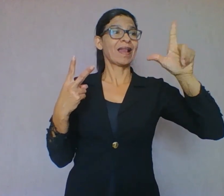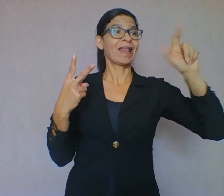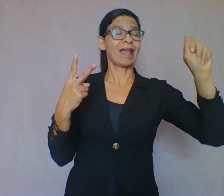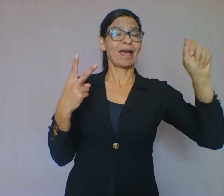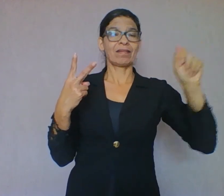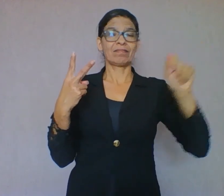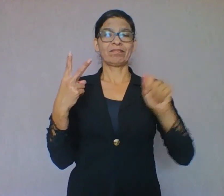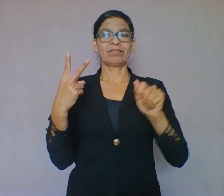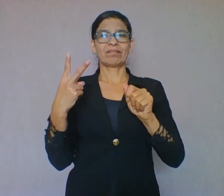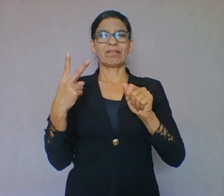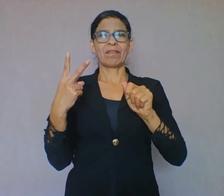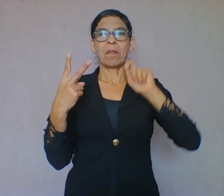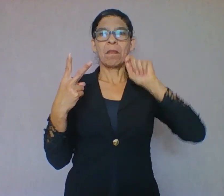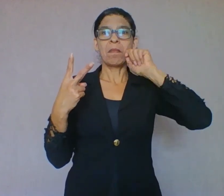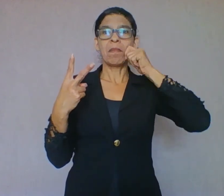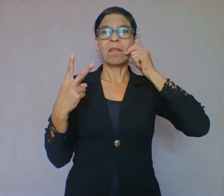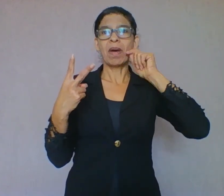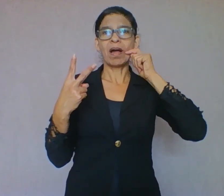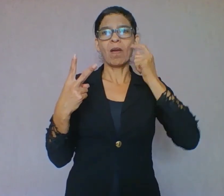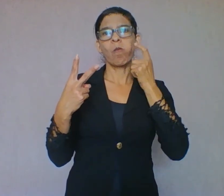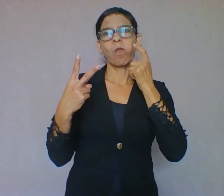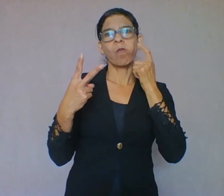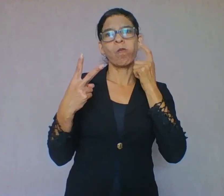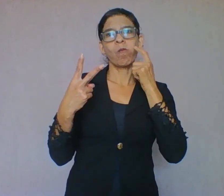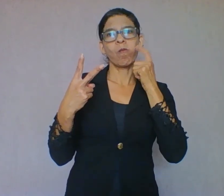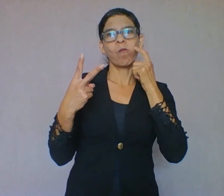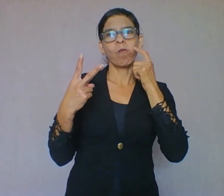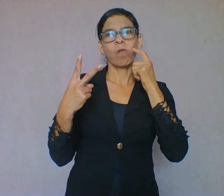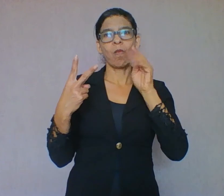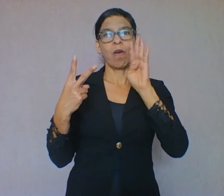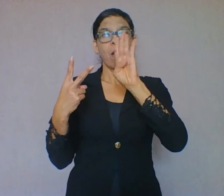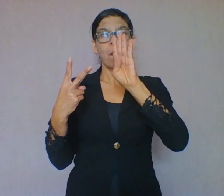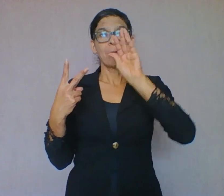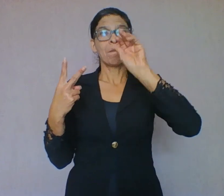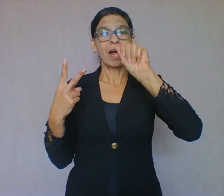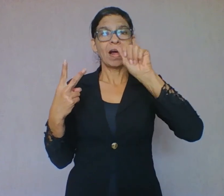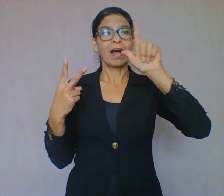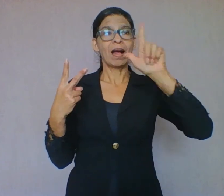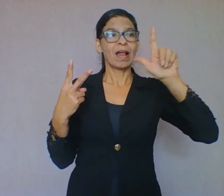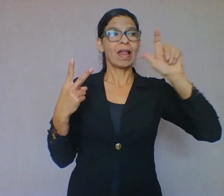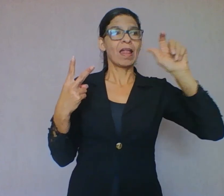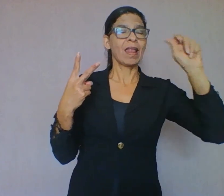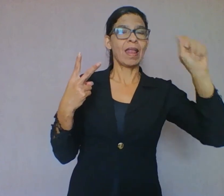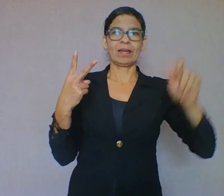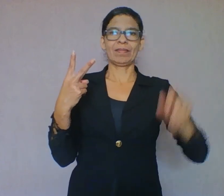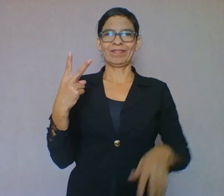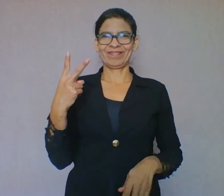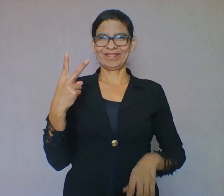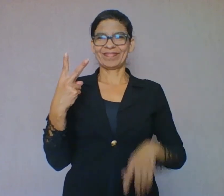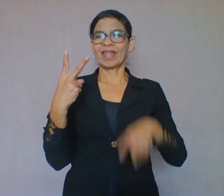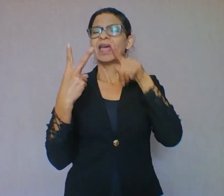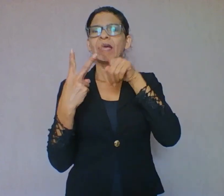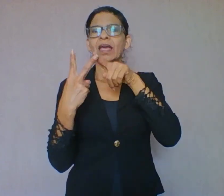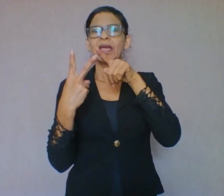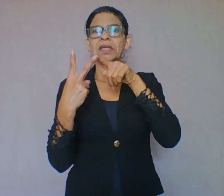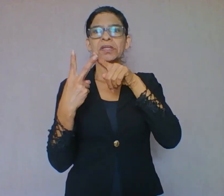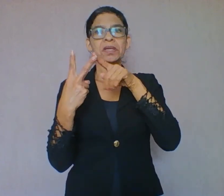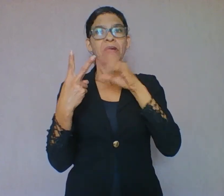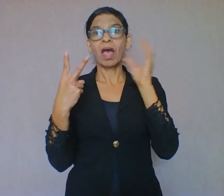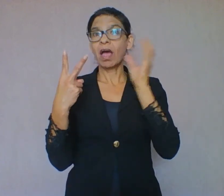LÁ. Ele ainda não consegue ler a palavra sem fazer a soletração. Já meu outro filho consegue ler a palavra sem soletrar.